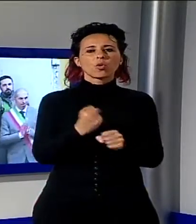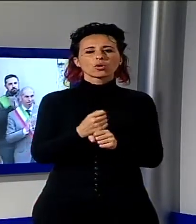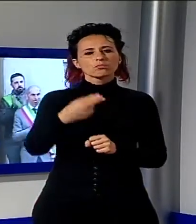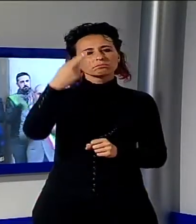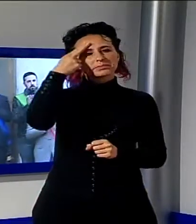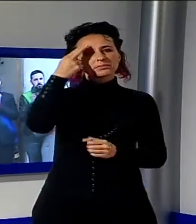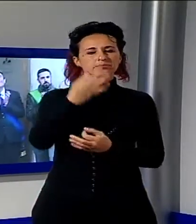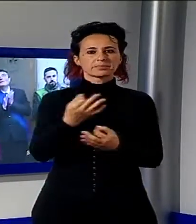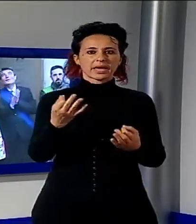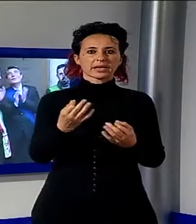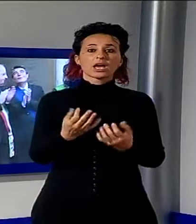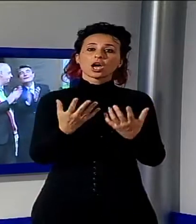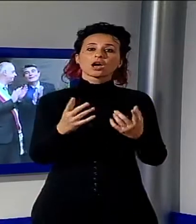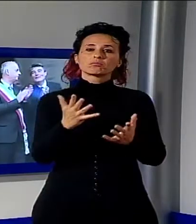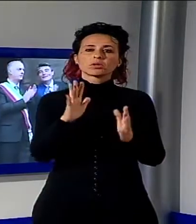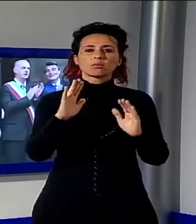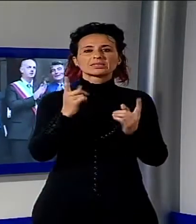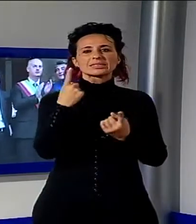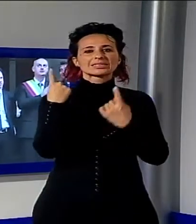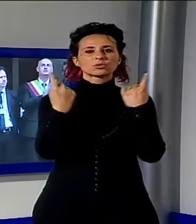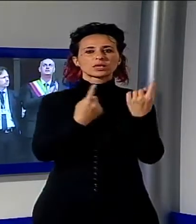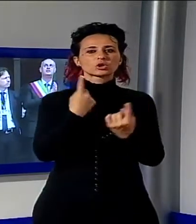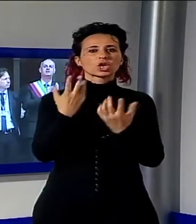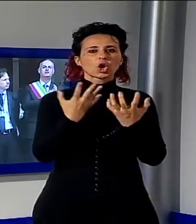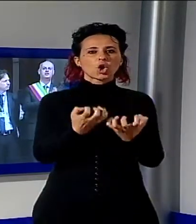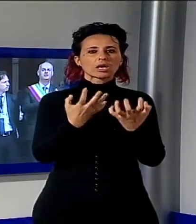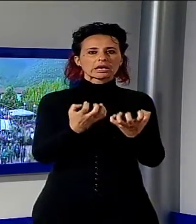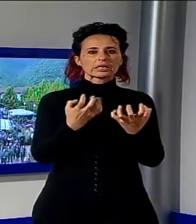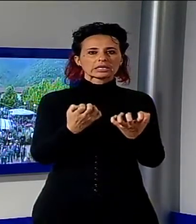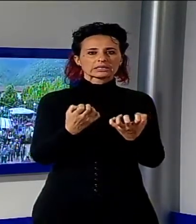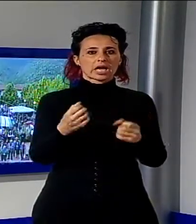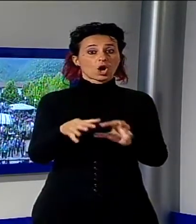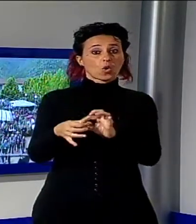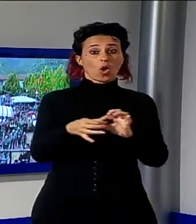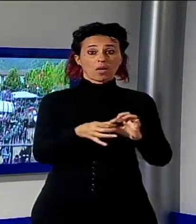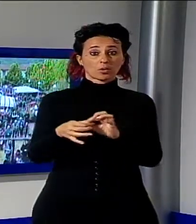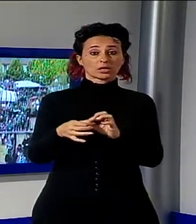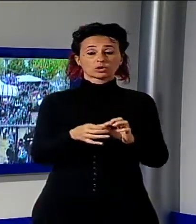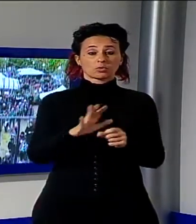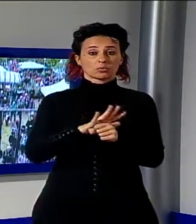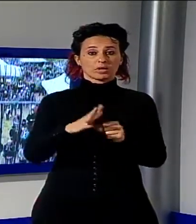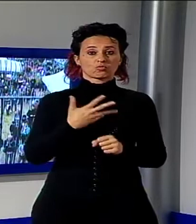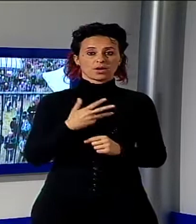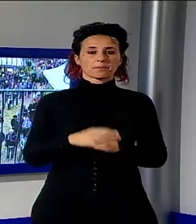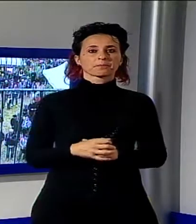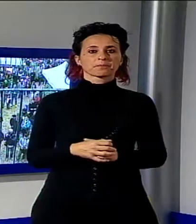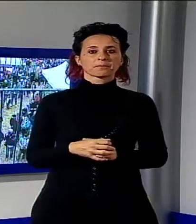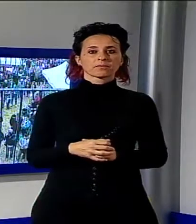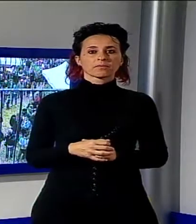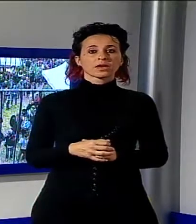in un clima di concretezza e collaborazione. Come sempre la mostra Fornacina è caratterizzata da tantissimi espositori che